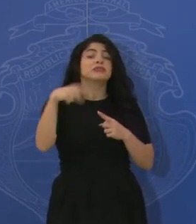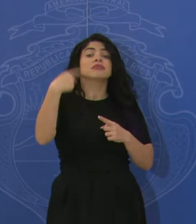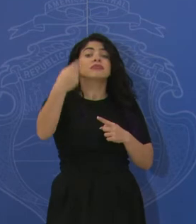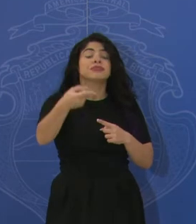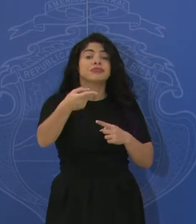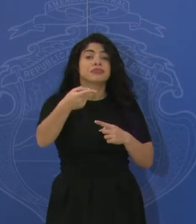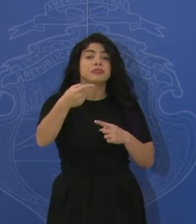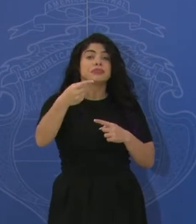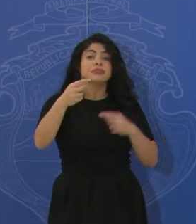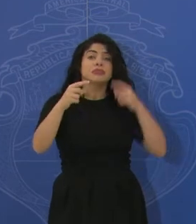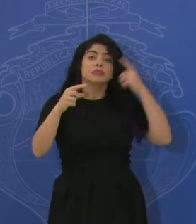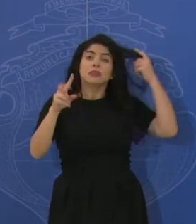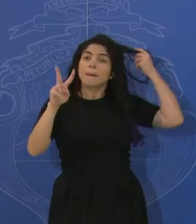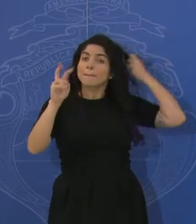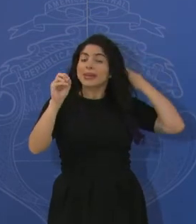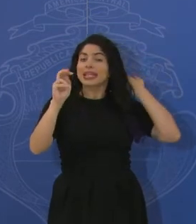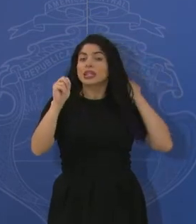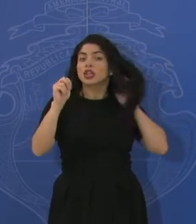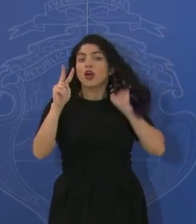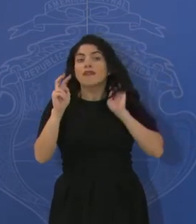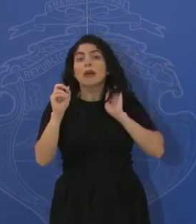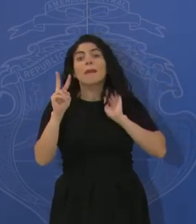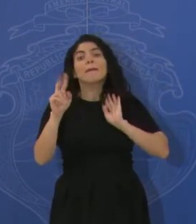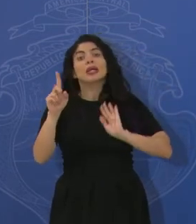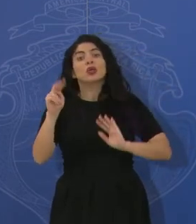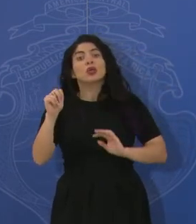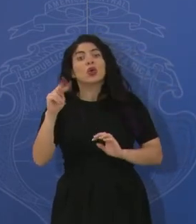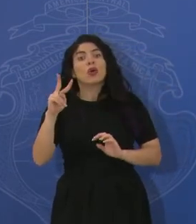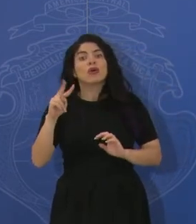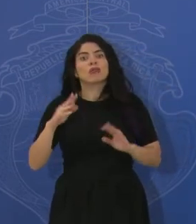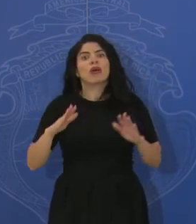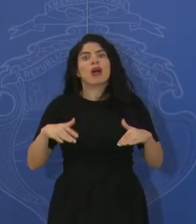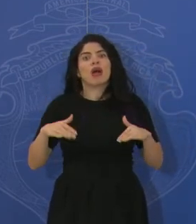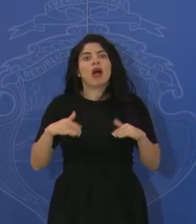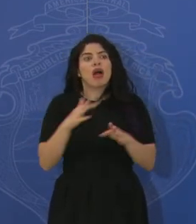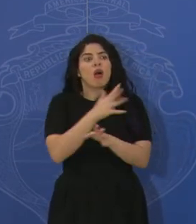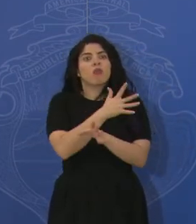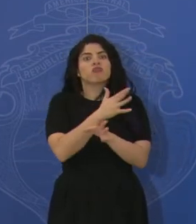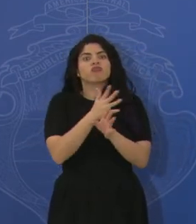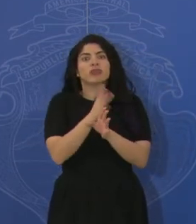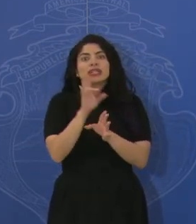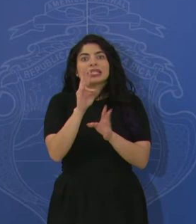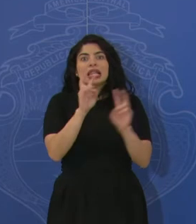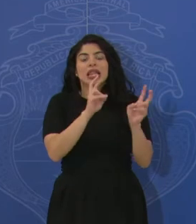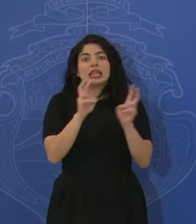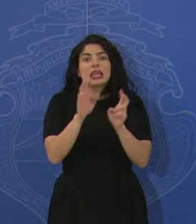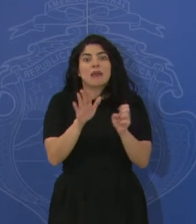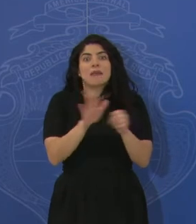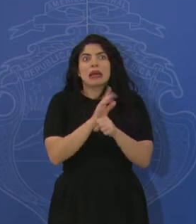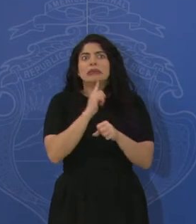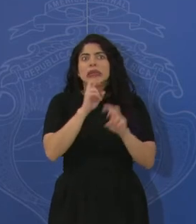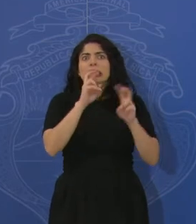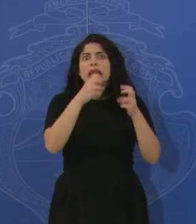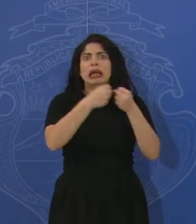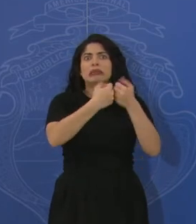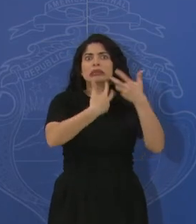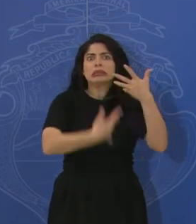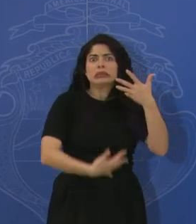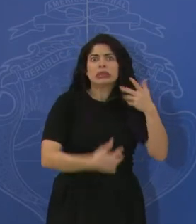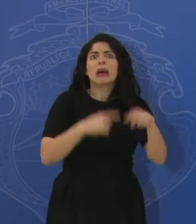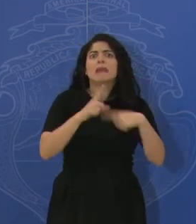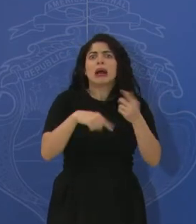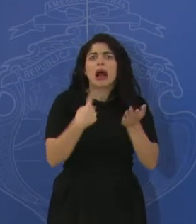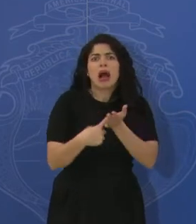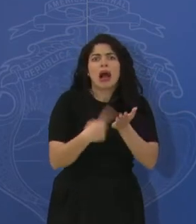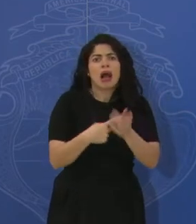de noviembre o el 21 no se ha logrado cubrir todos estos siete temas que son amplios y que van a generar una discusión ágil,